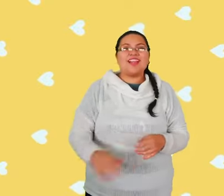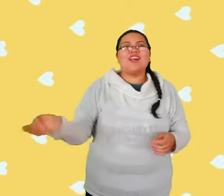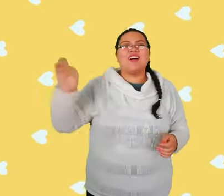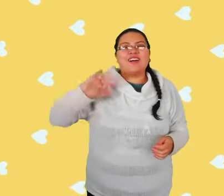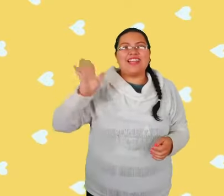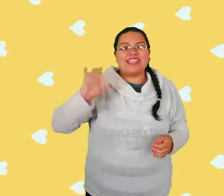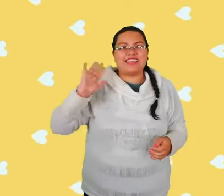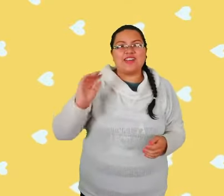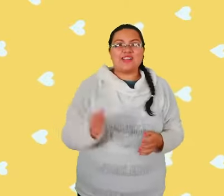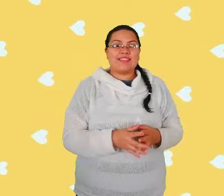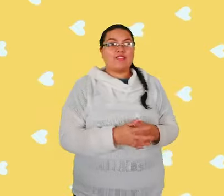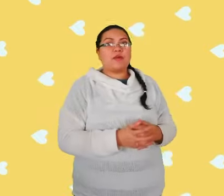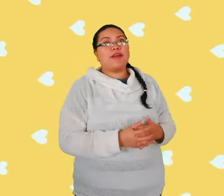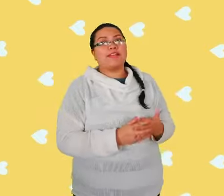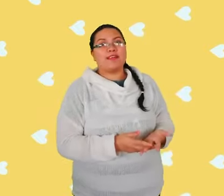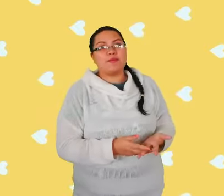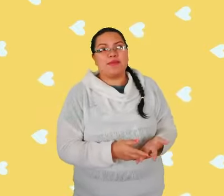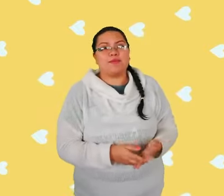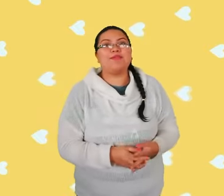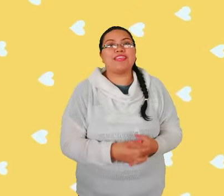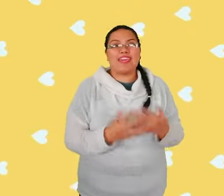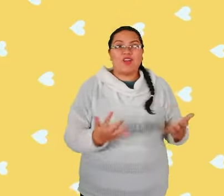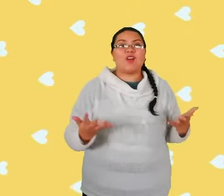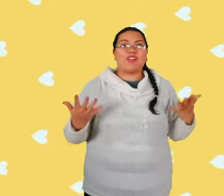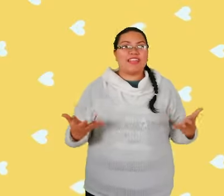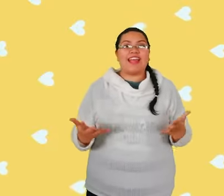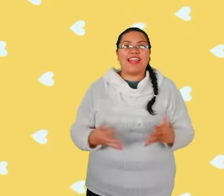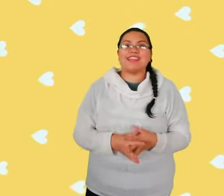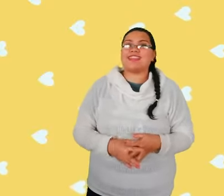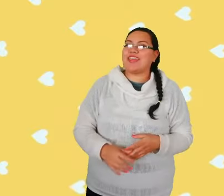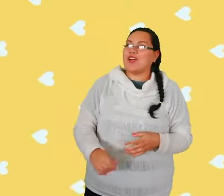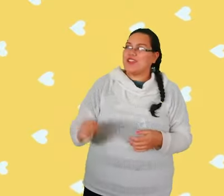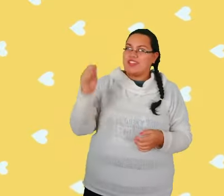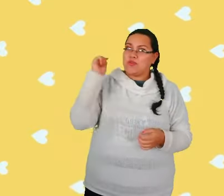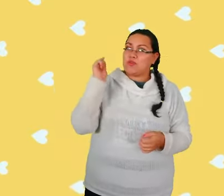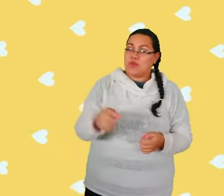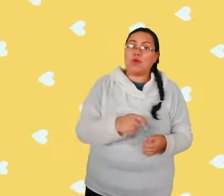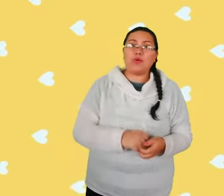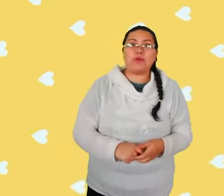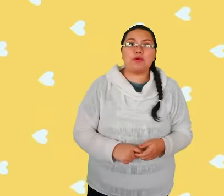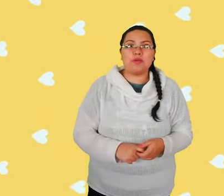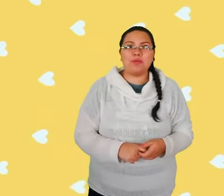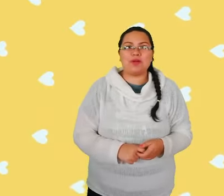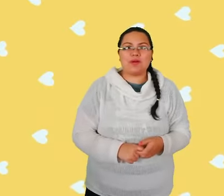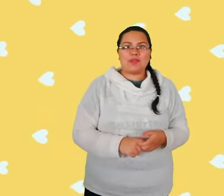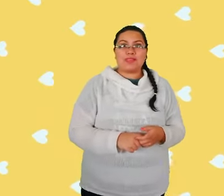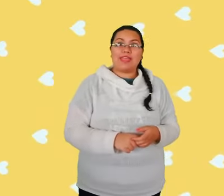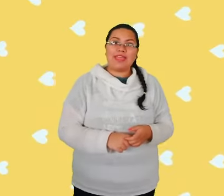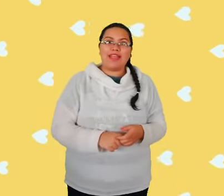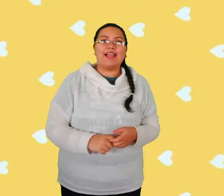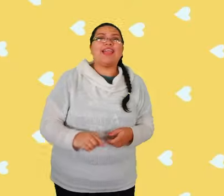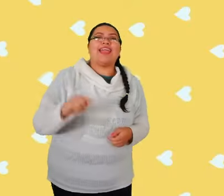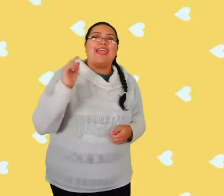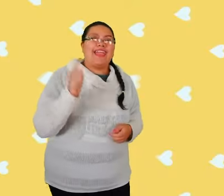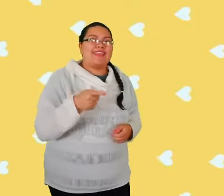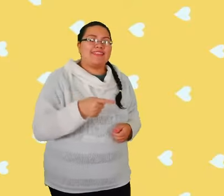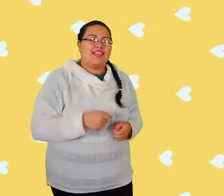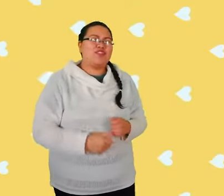¡Hola chicos! Espero que estén muy bien. Quiero contarles que hoy tenemos un nuevo número, ¿sí? Es el